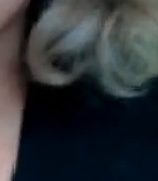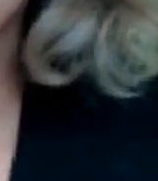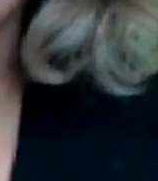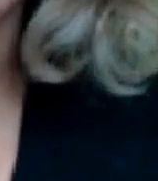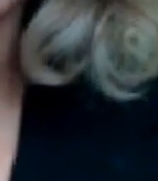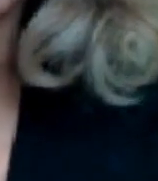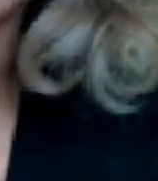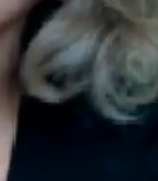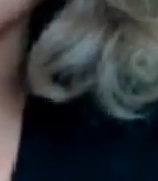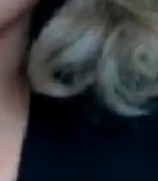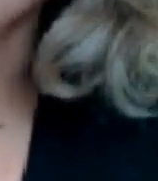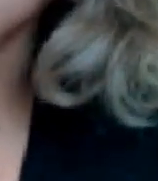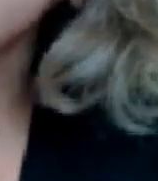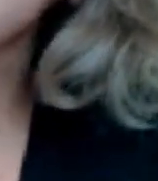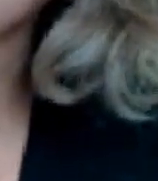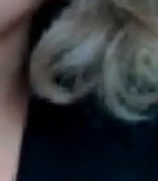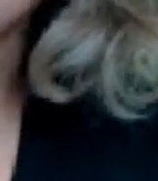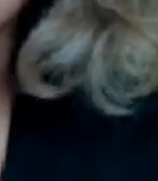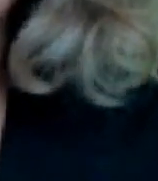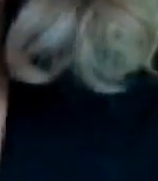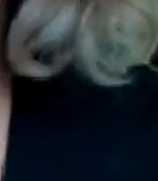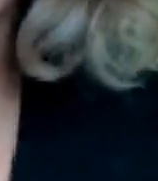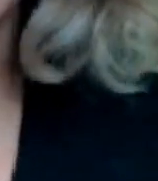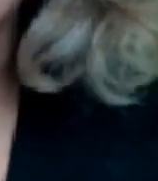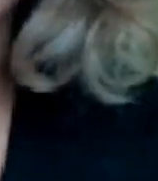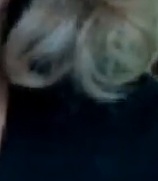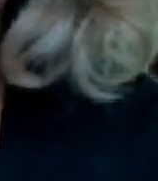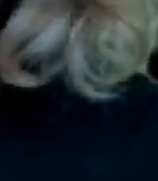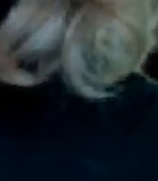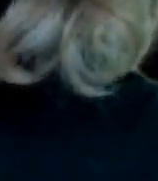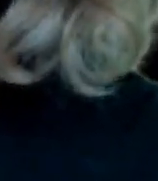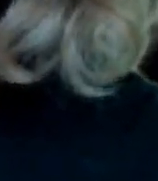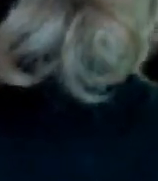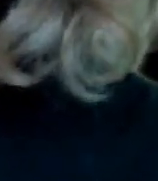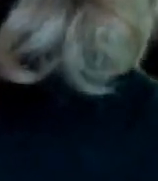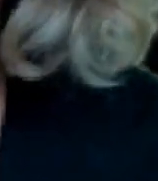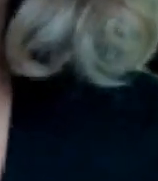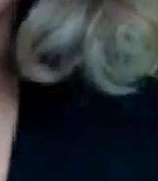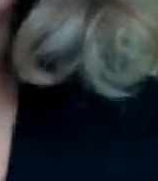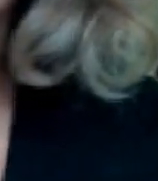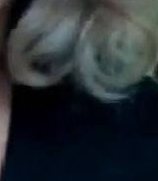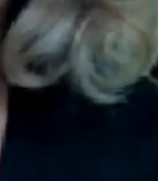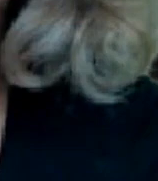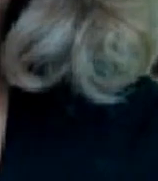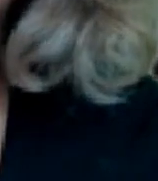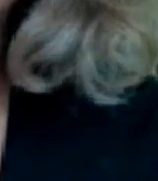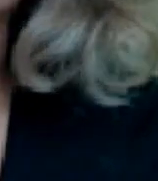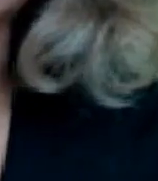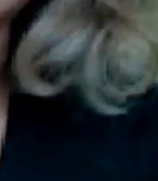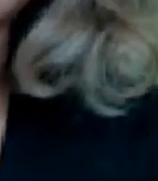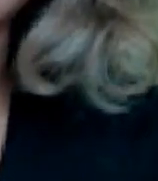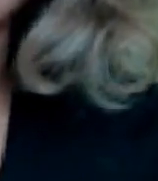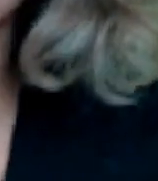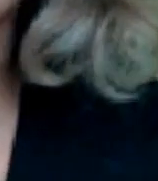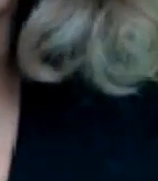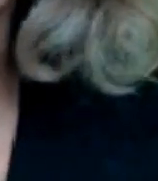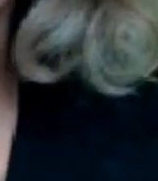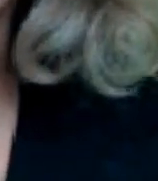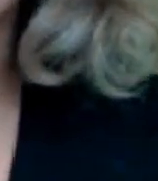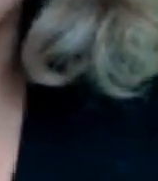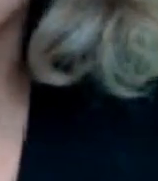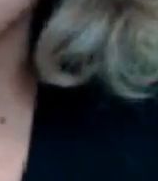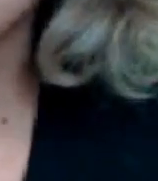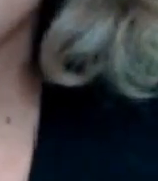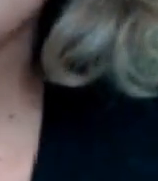ya y yo una de las cosas que se me hizo a mí muy interesante es que que